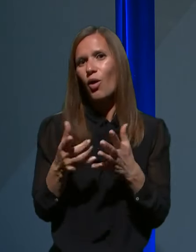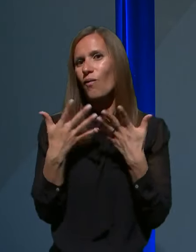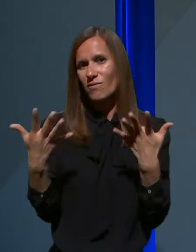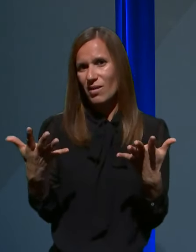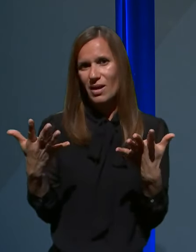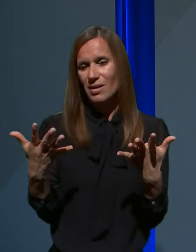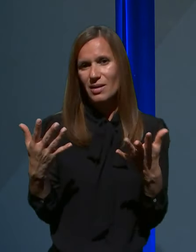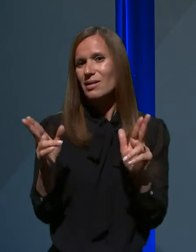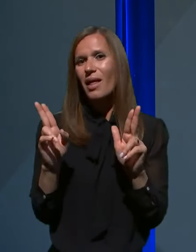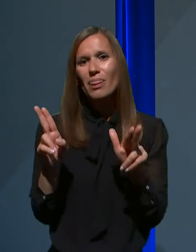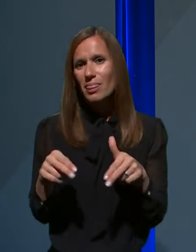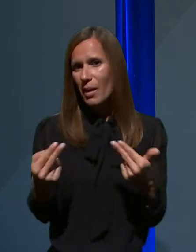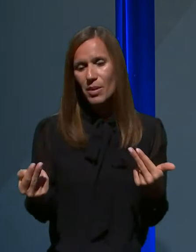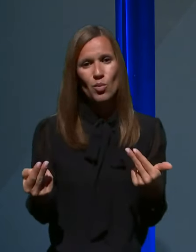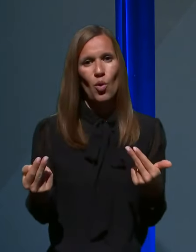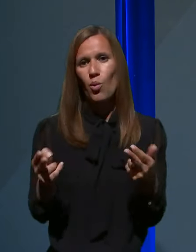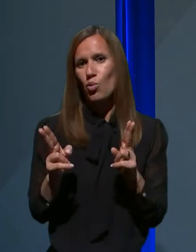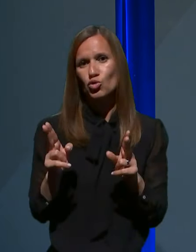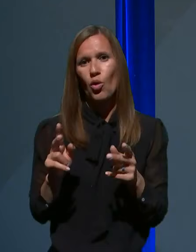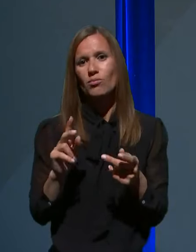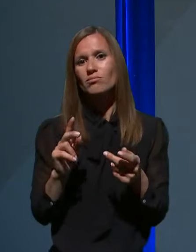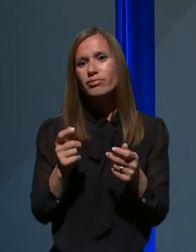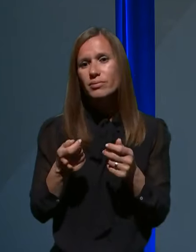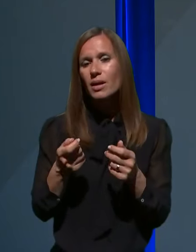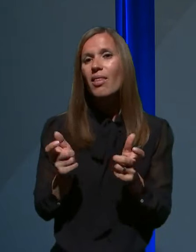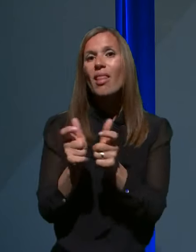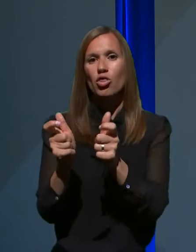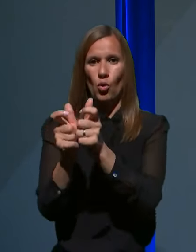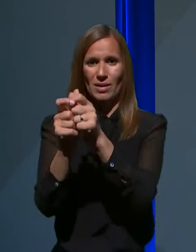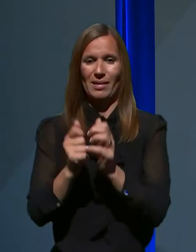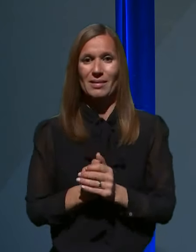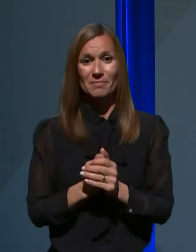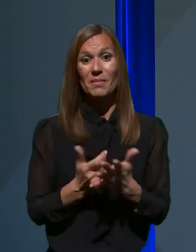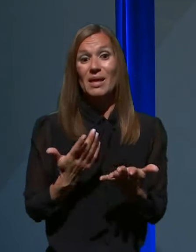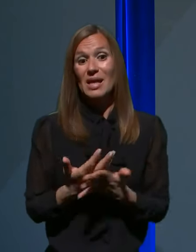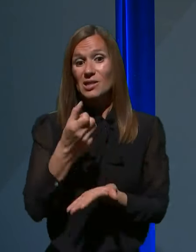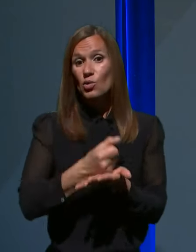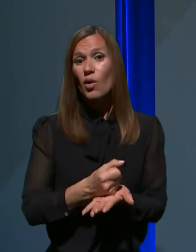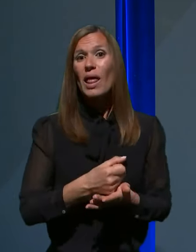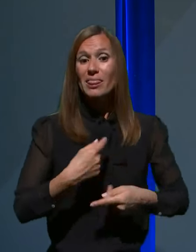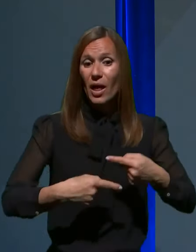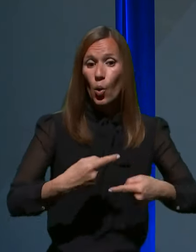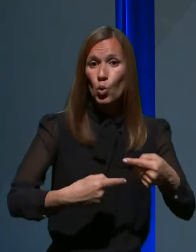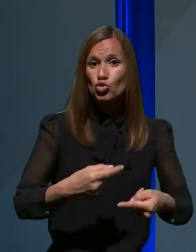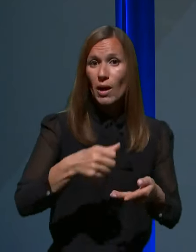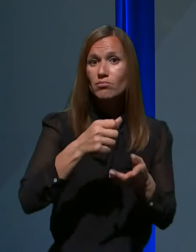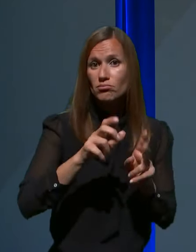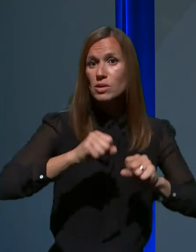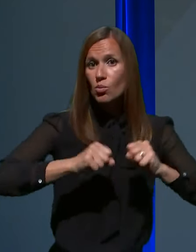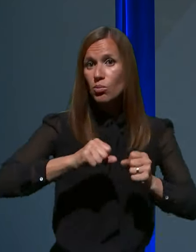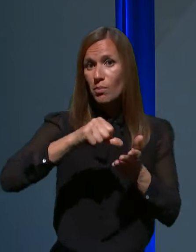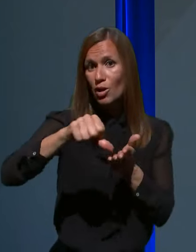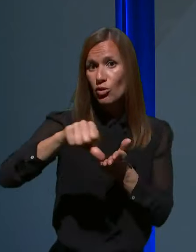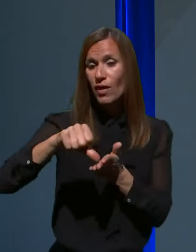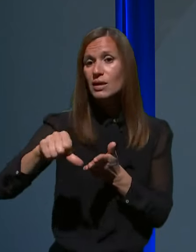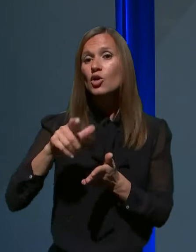ga ne bi bilo možno nadoknaditi. Za zagotavljanje tekoče likvidnosti pa sigurno bomo z aneksom uredili, da bojo